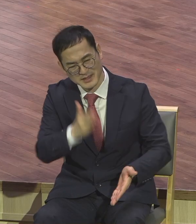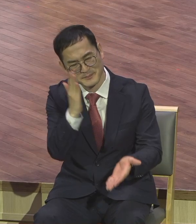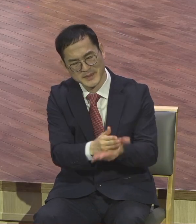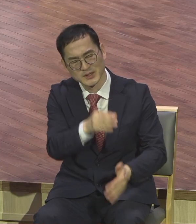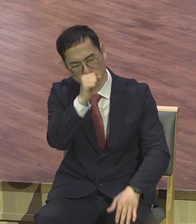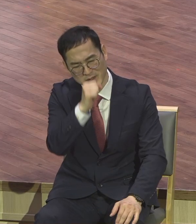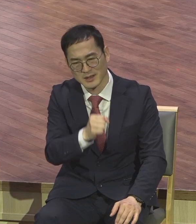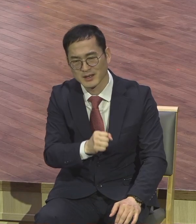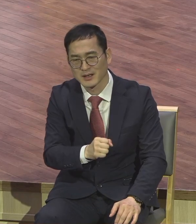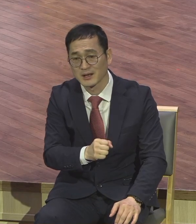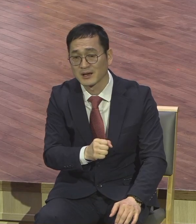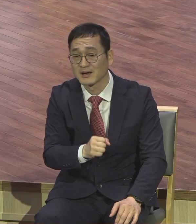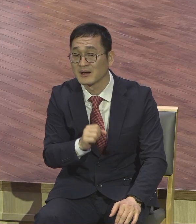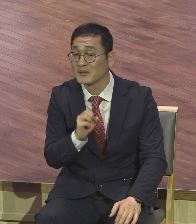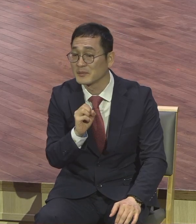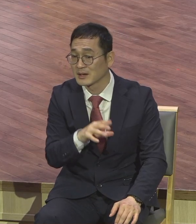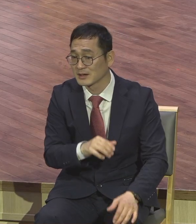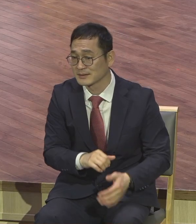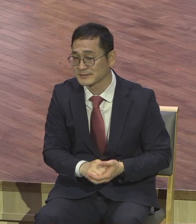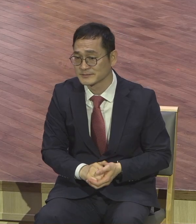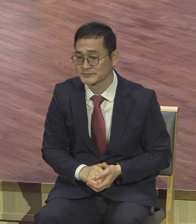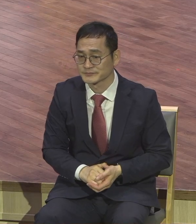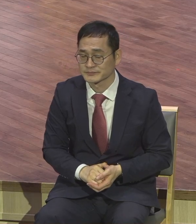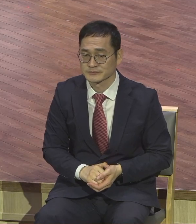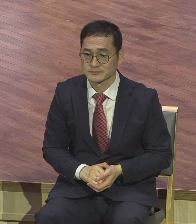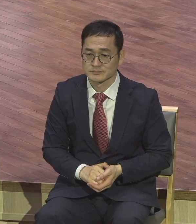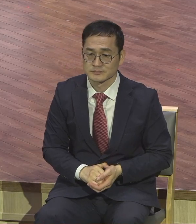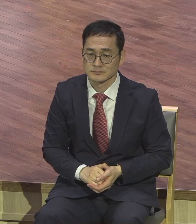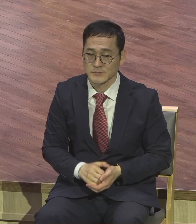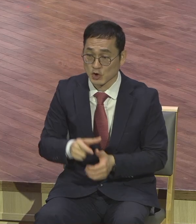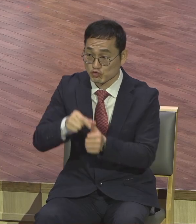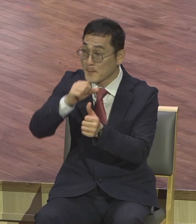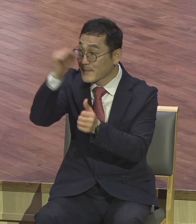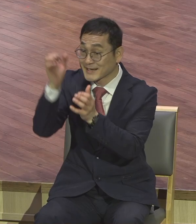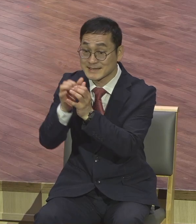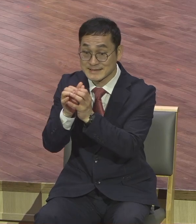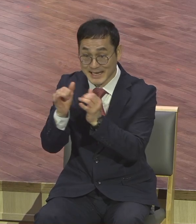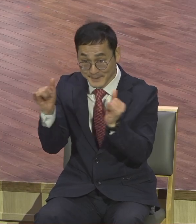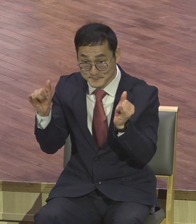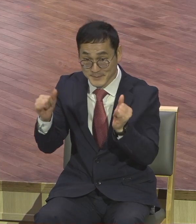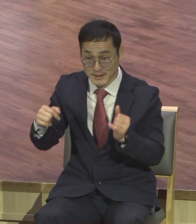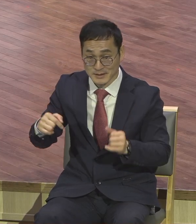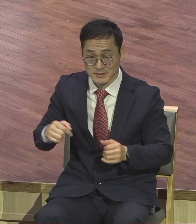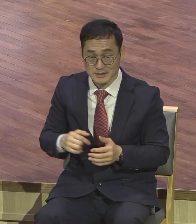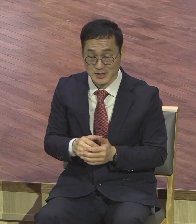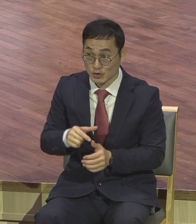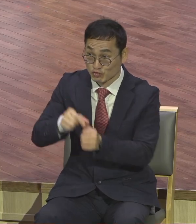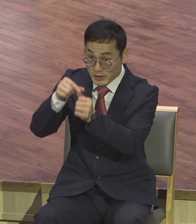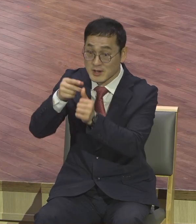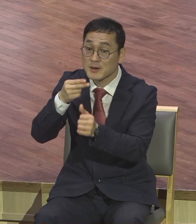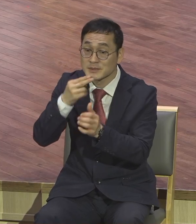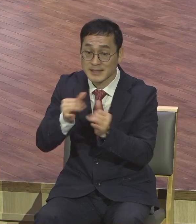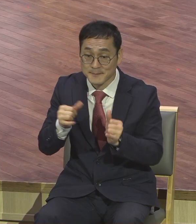이 화임맞은 양심들 구원받은 사람들 양심은요. 특징이 뭐냐. 절대 회개 안합니다. 내가 잘못했습니다.